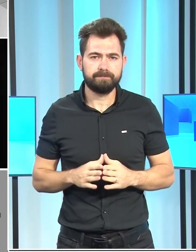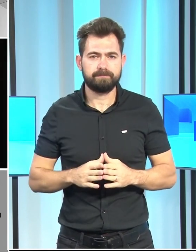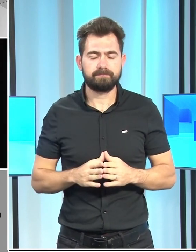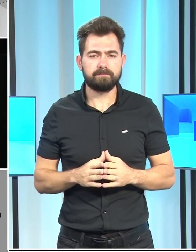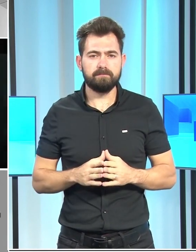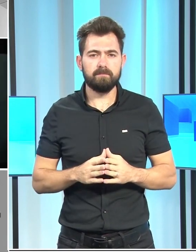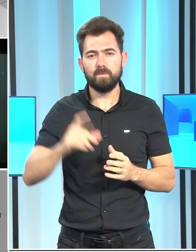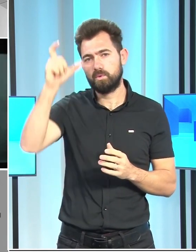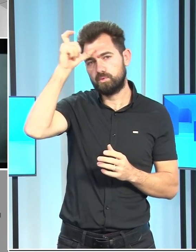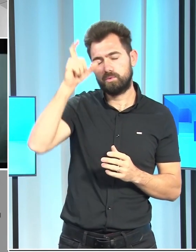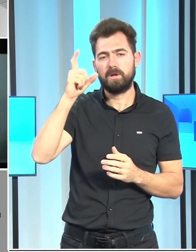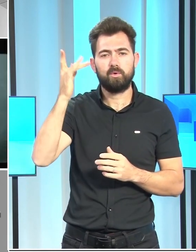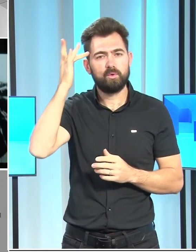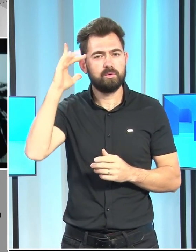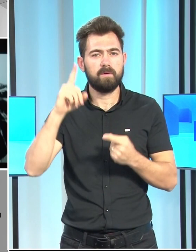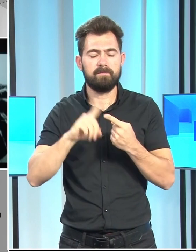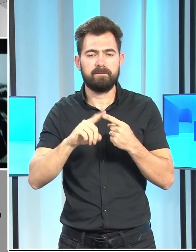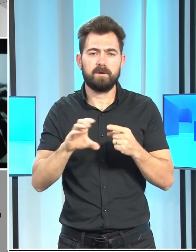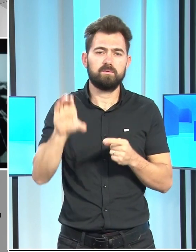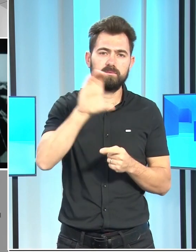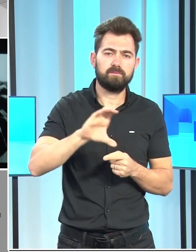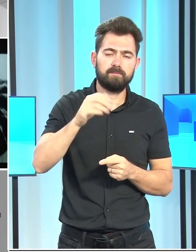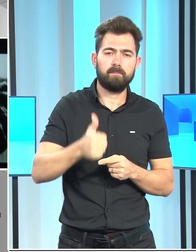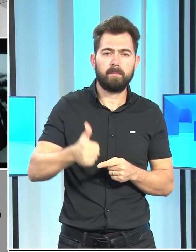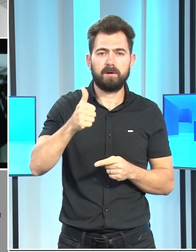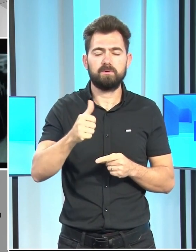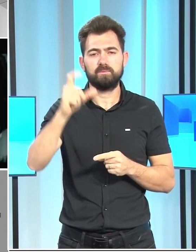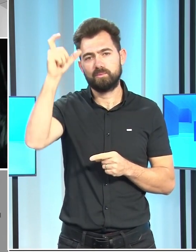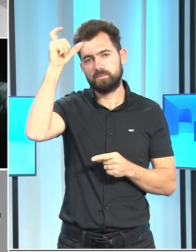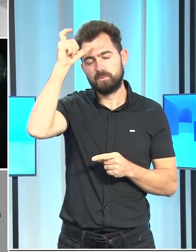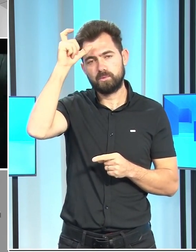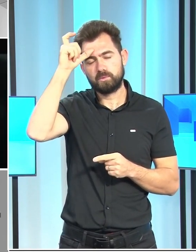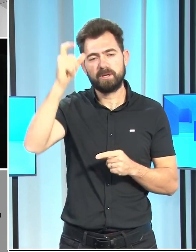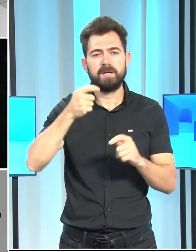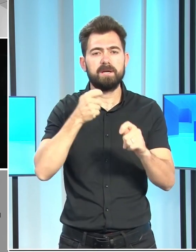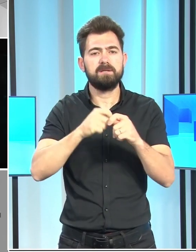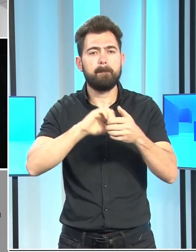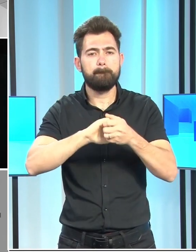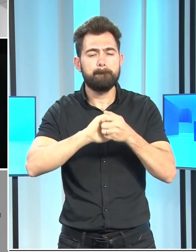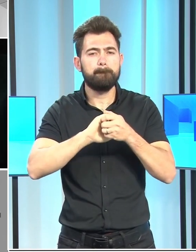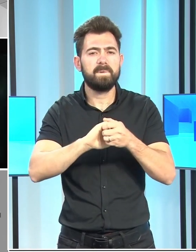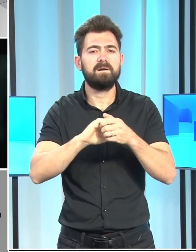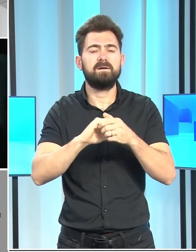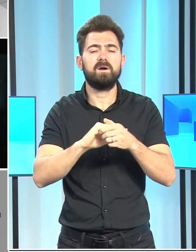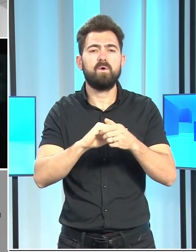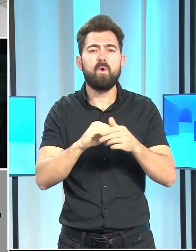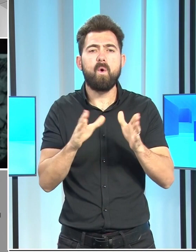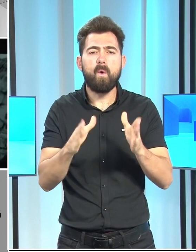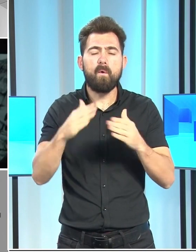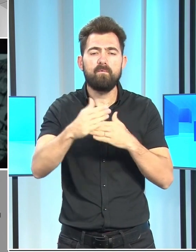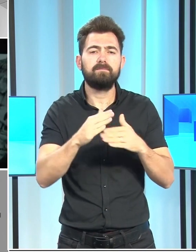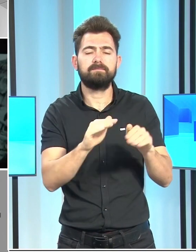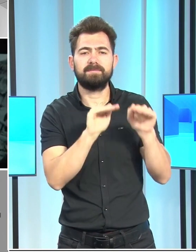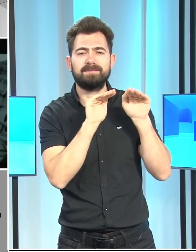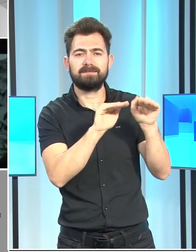Türkiye Kültür ve Turizm Bakanlığı, Türk İşbirliği ve Koordinasyon Ajansı Başkanlığı'nın